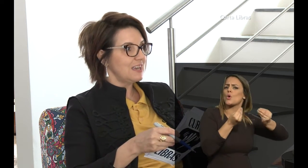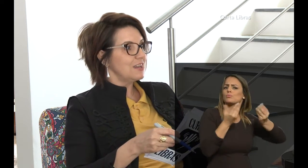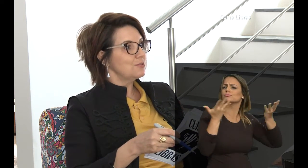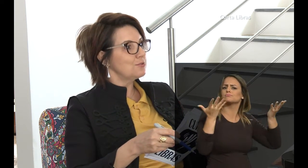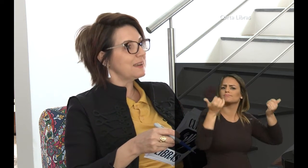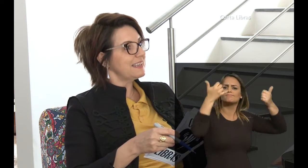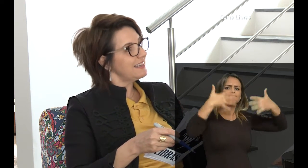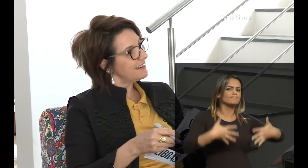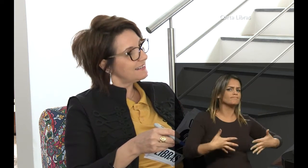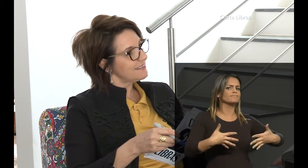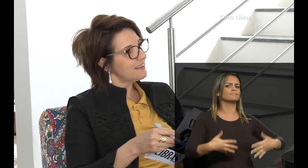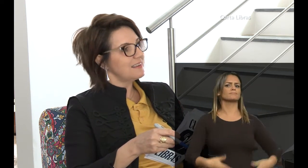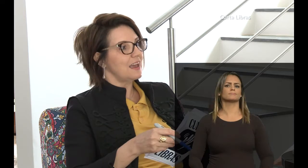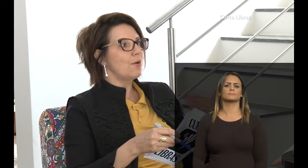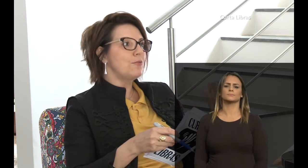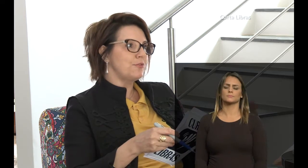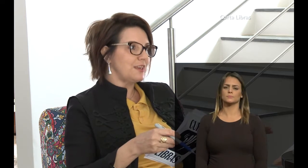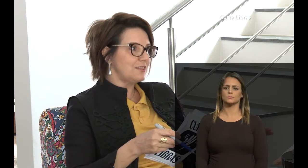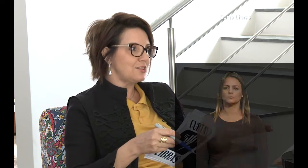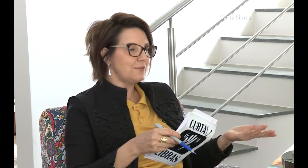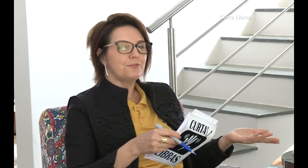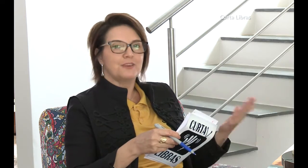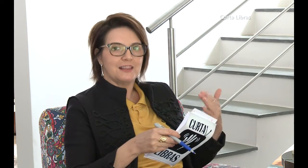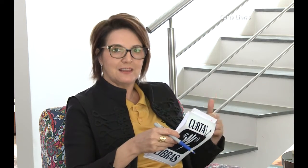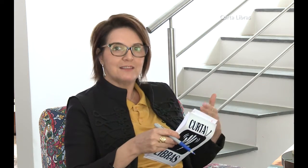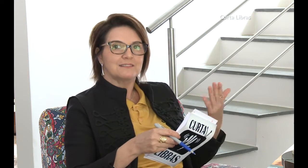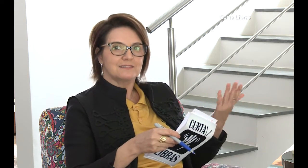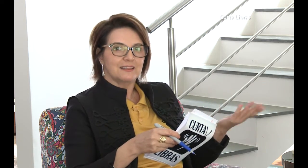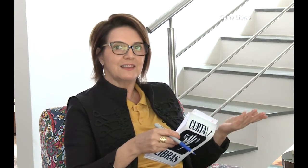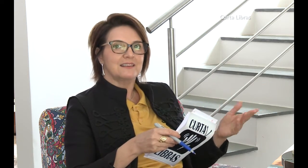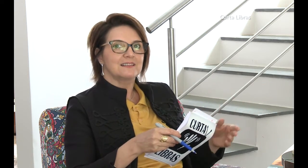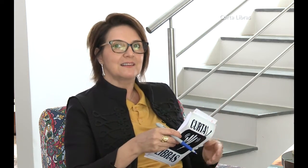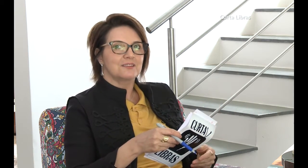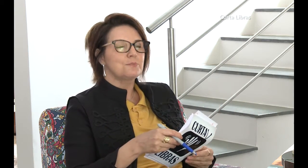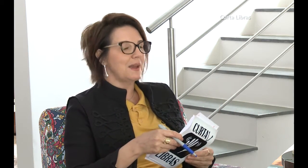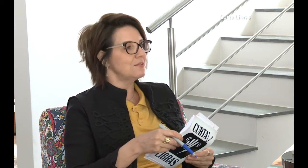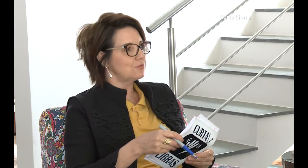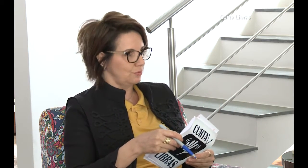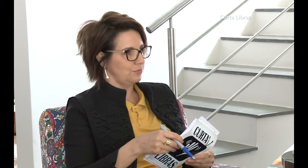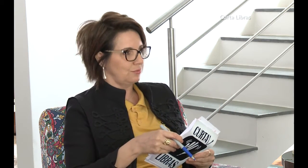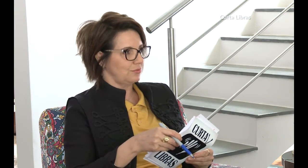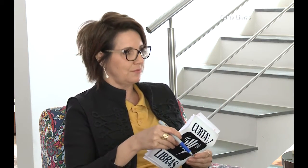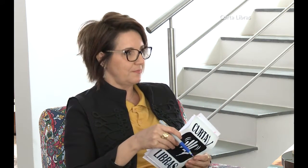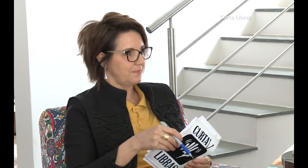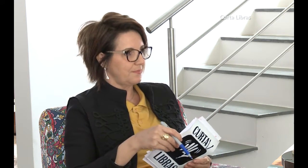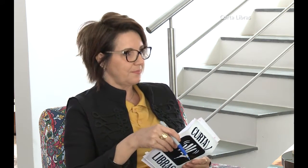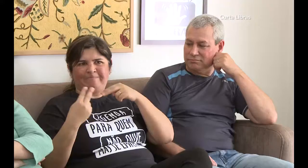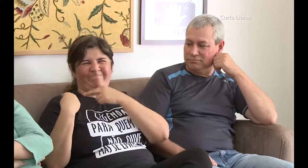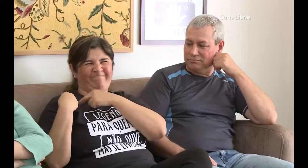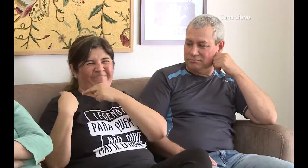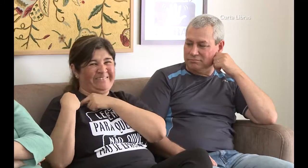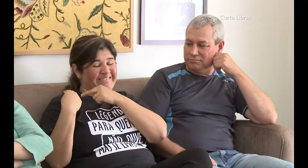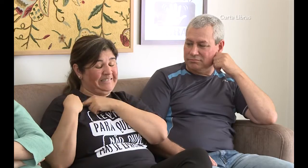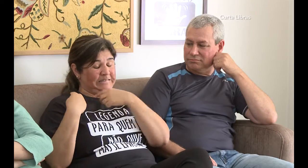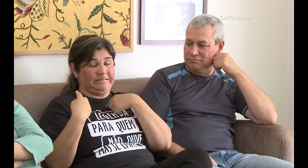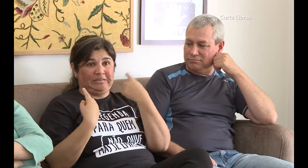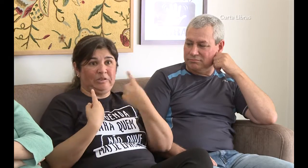de uma criança que é ouvinte, filha de pais surdos? É, muita